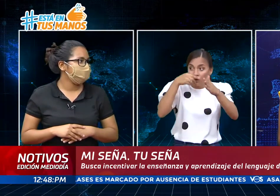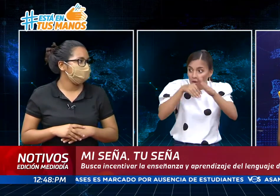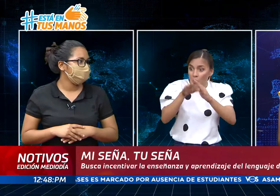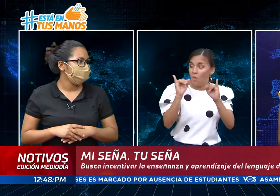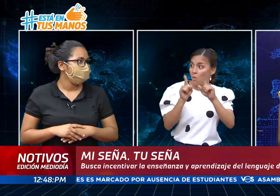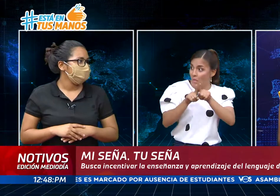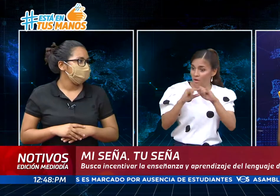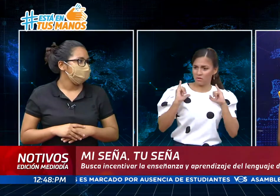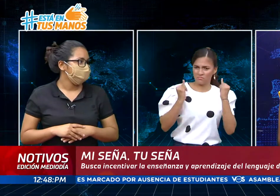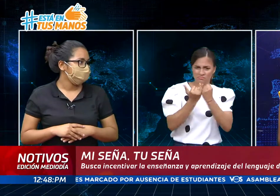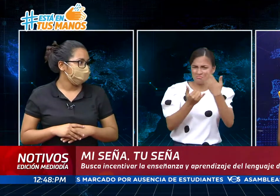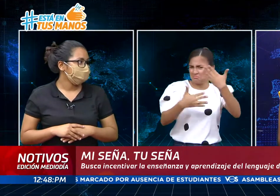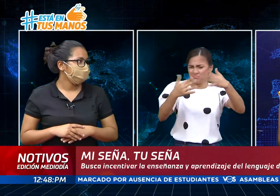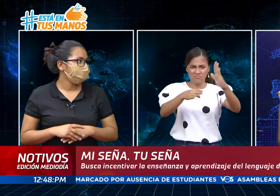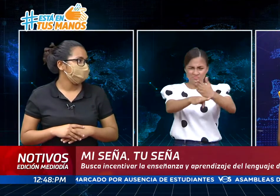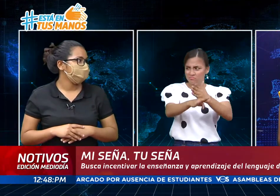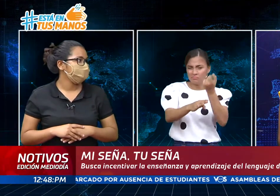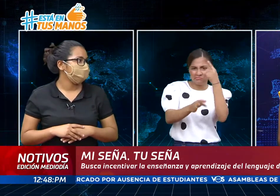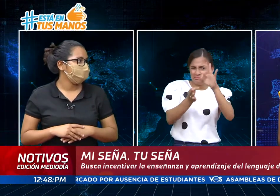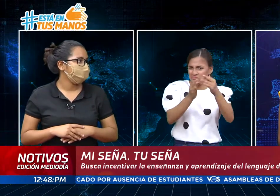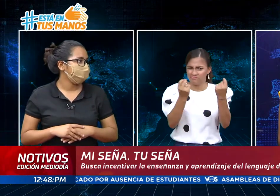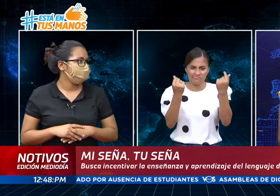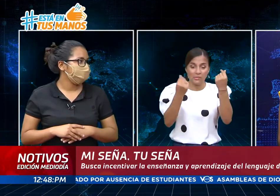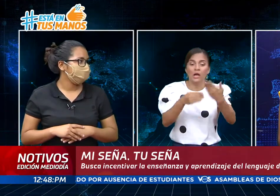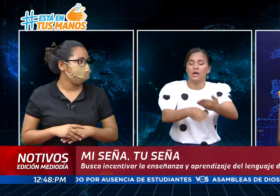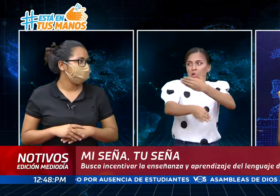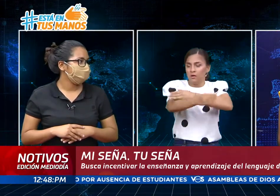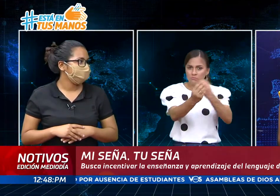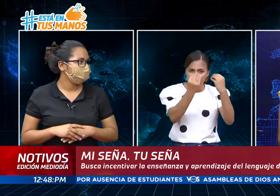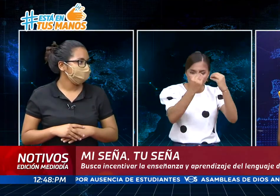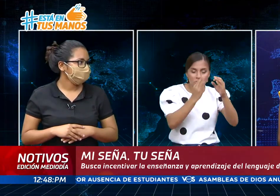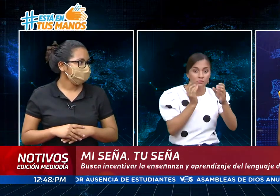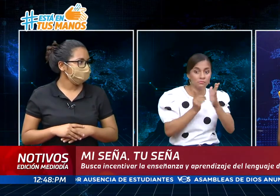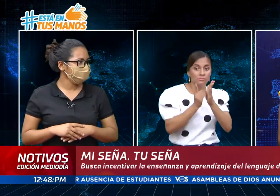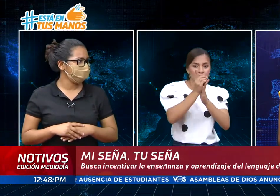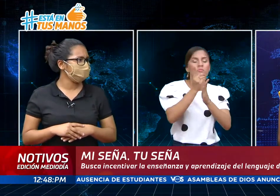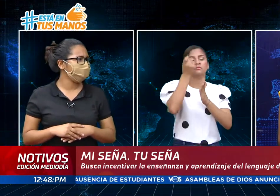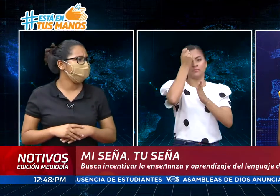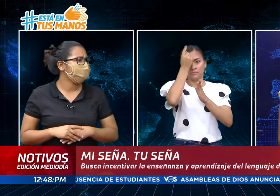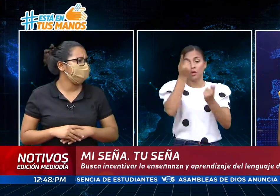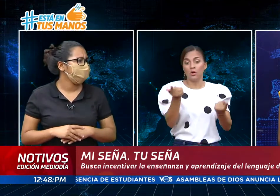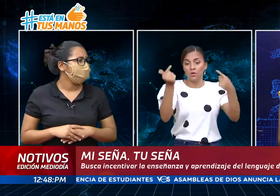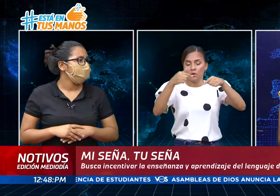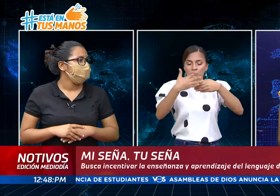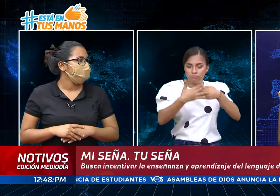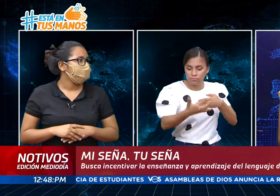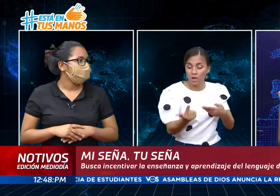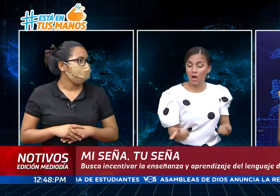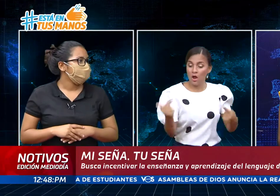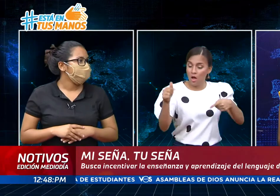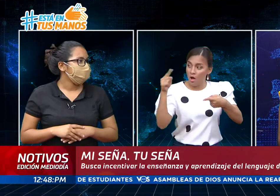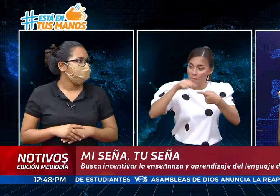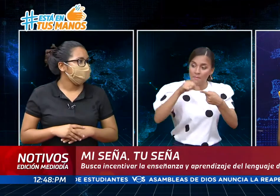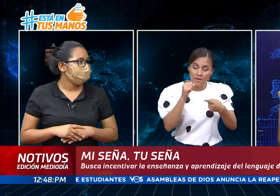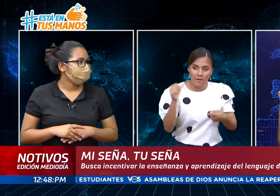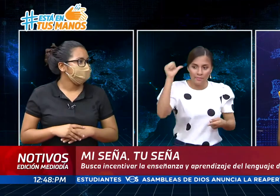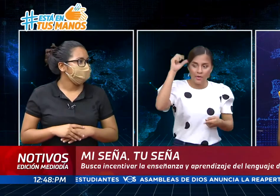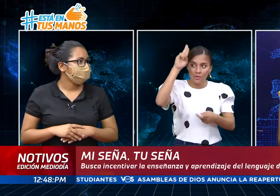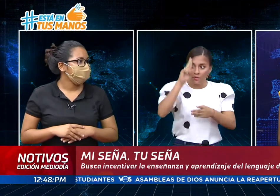sordo, entonces, este, igual forma, este programa servirá para que ese niño que